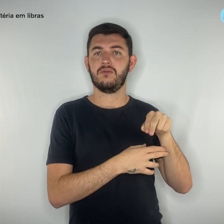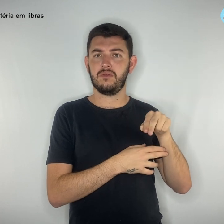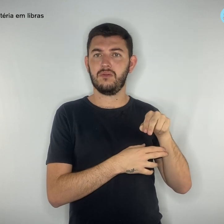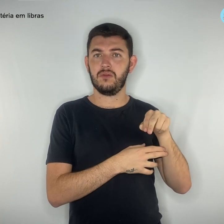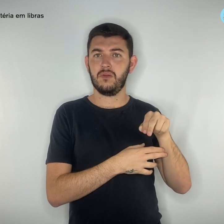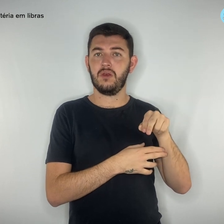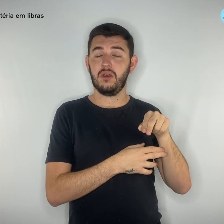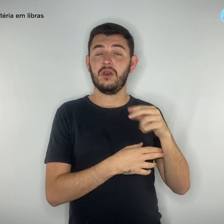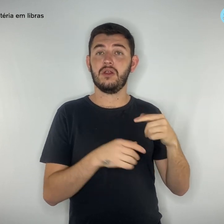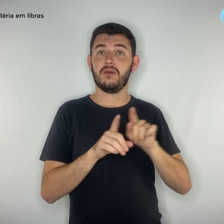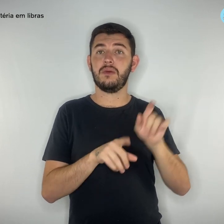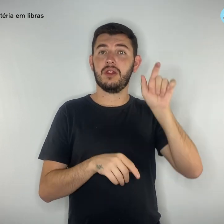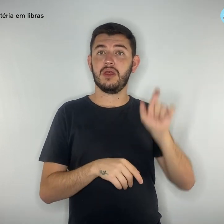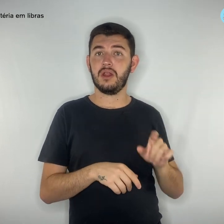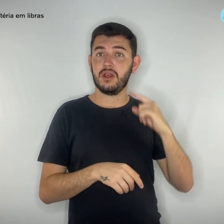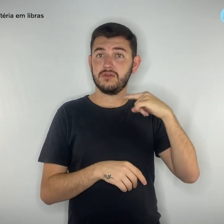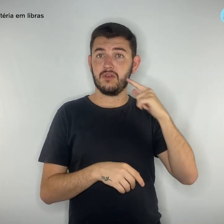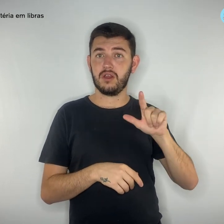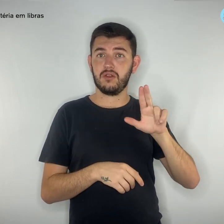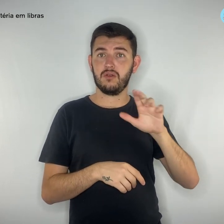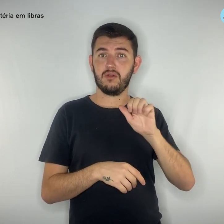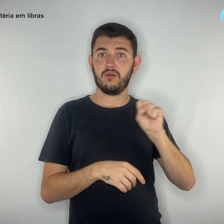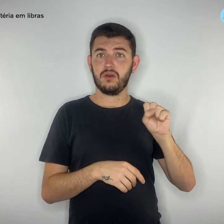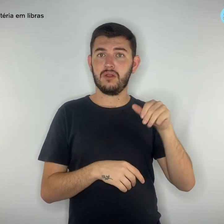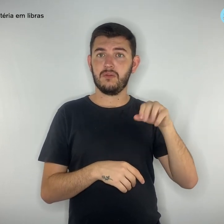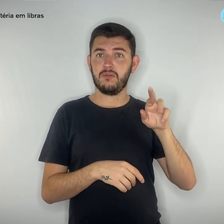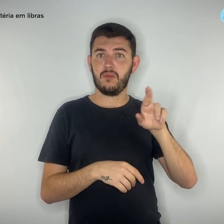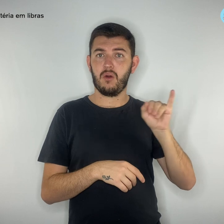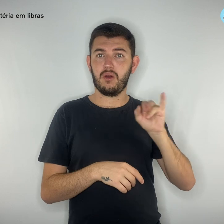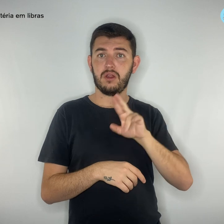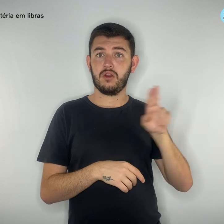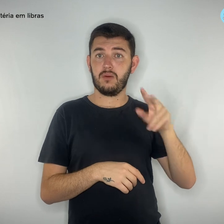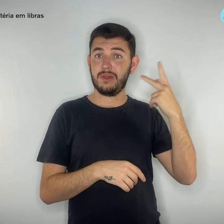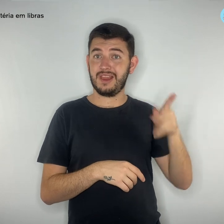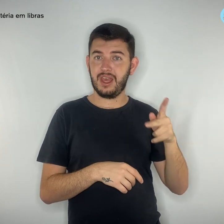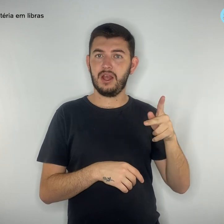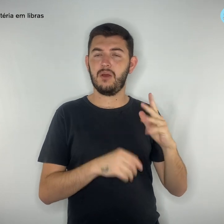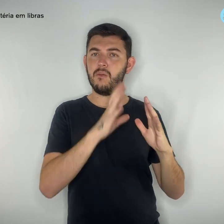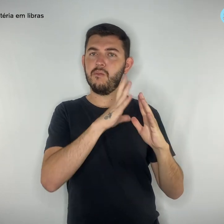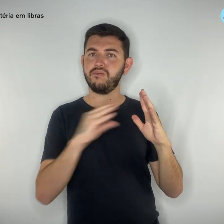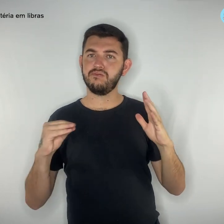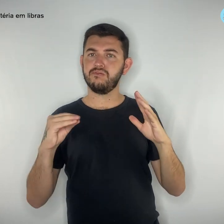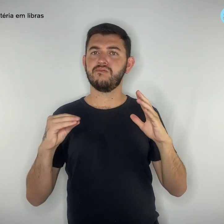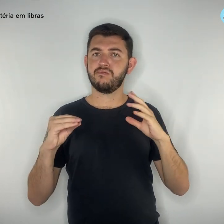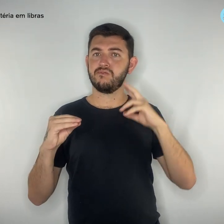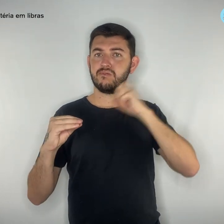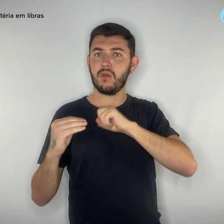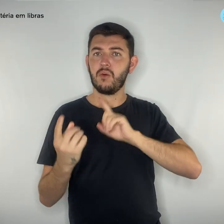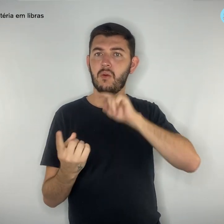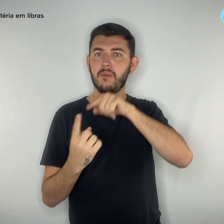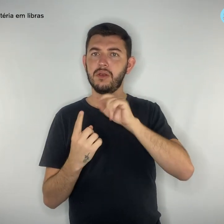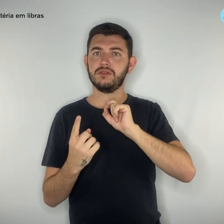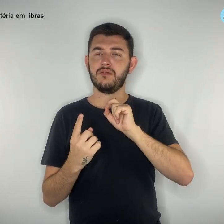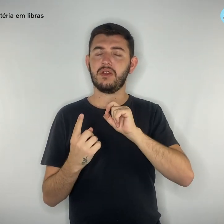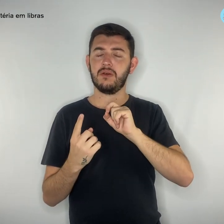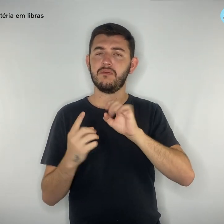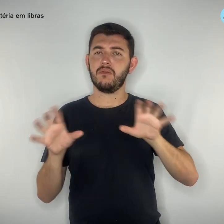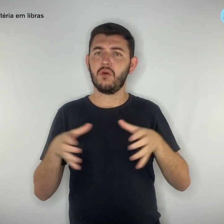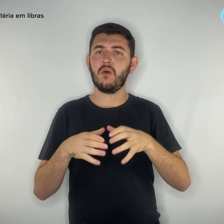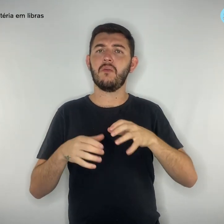tentar aplicar golpes na categoria. Na nova modalidade, os golpistas entram